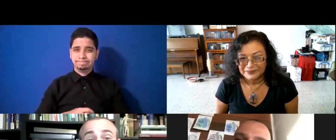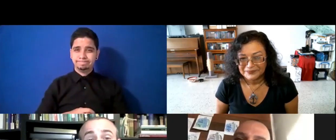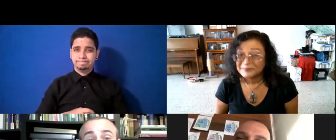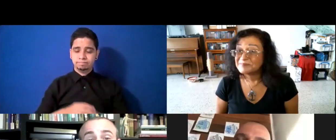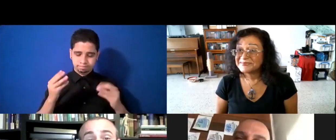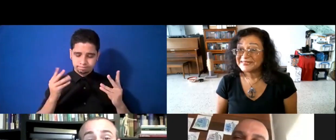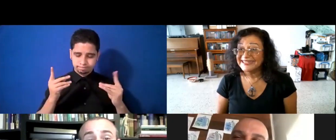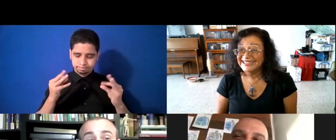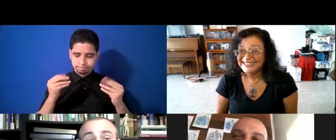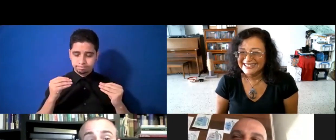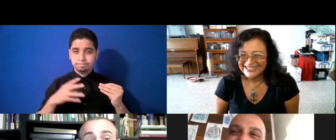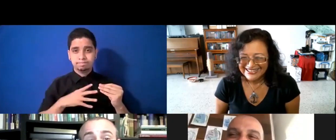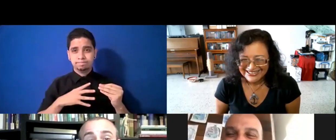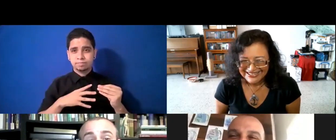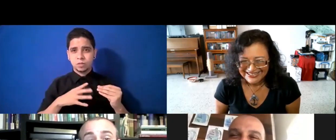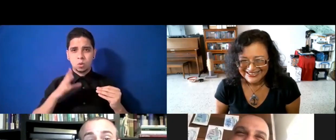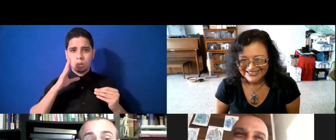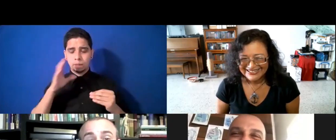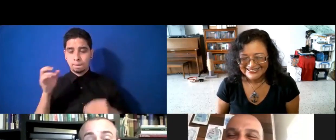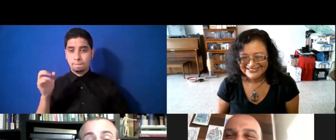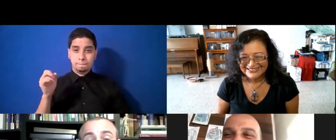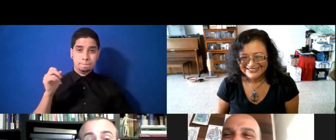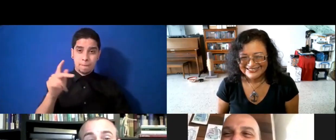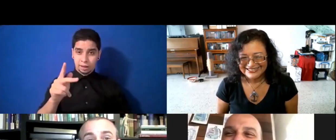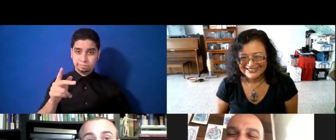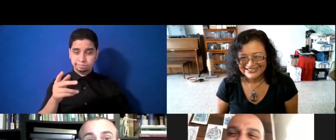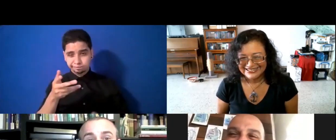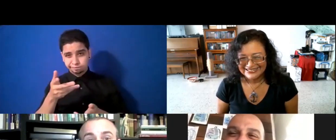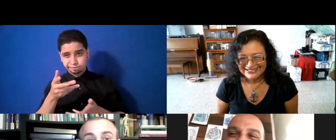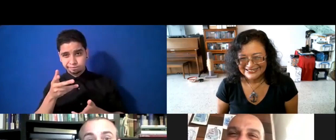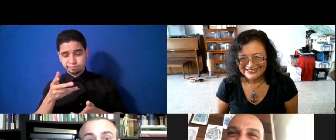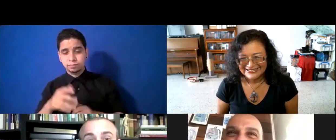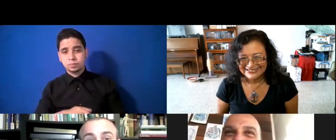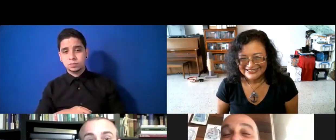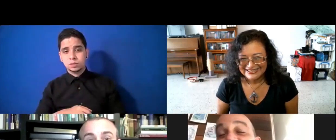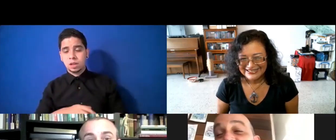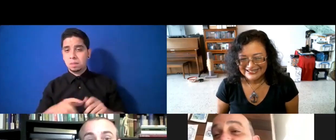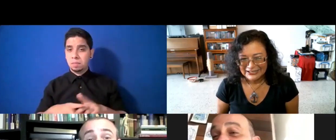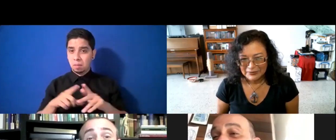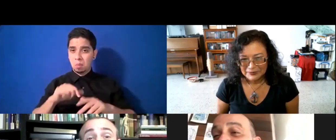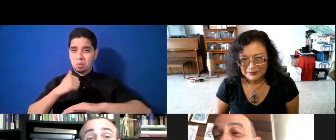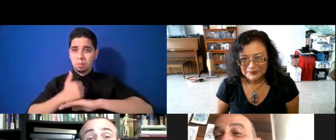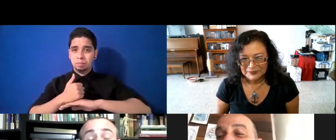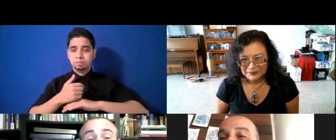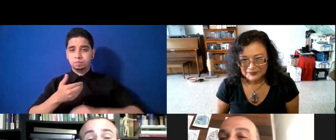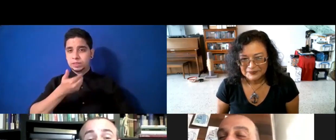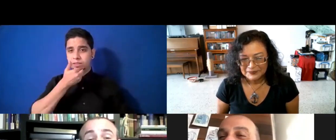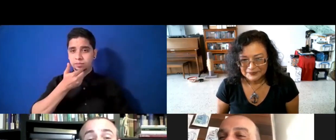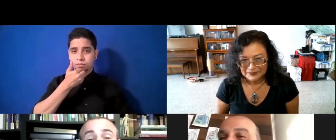la pizzería, vamos a regresar. Entonces, así se arrancó. Nos unimos con una cantidad de